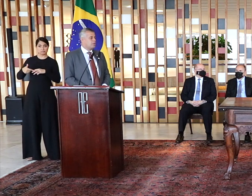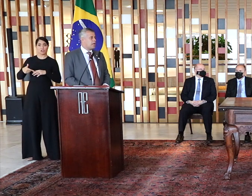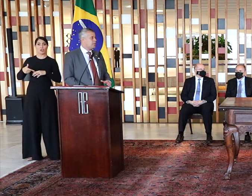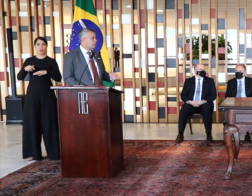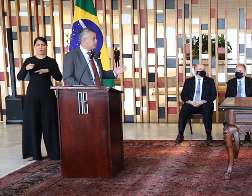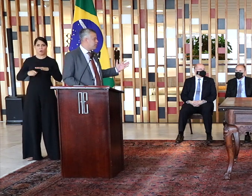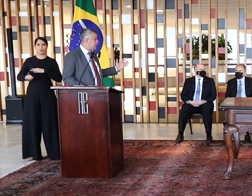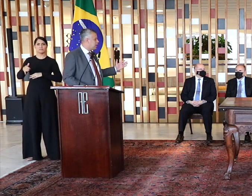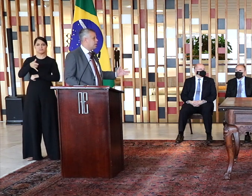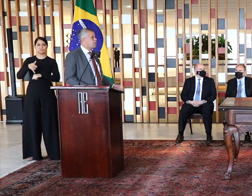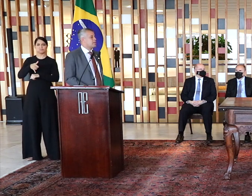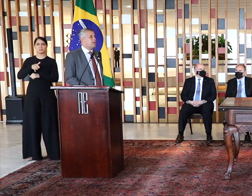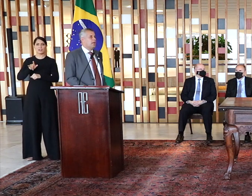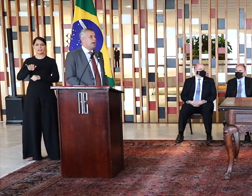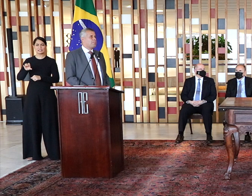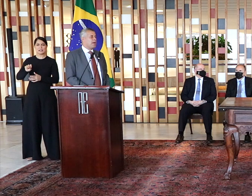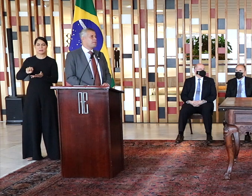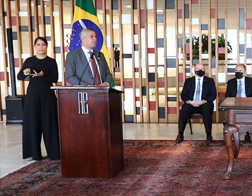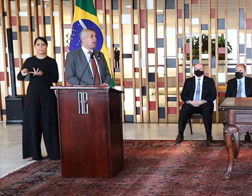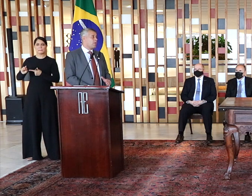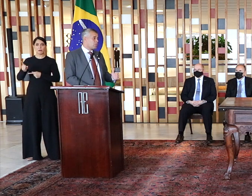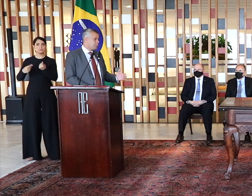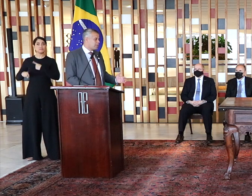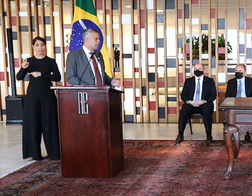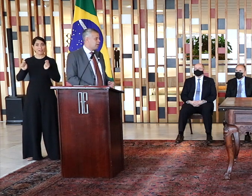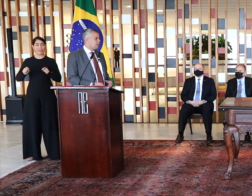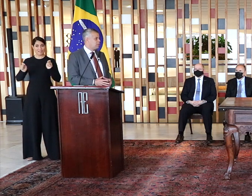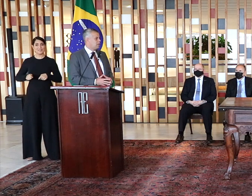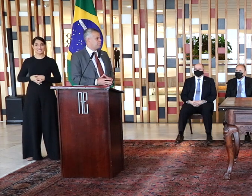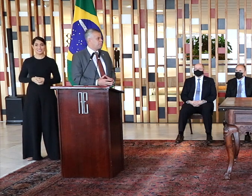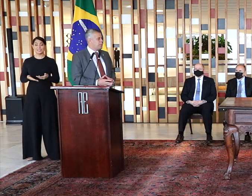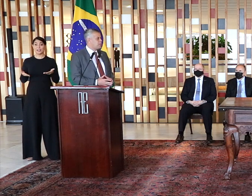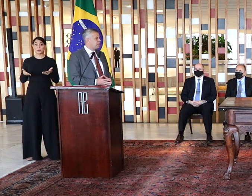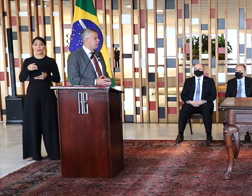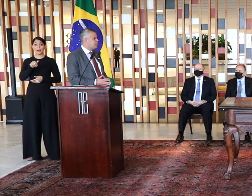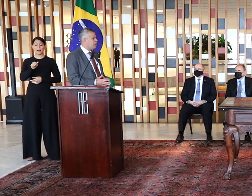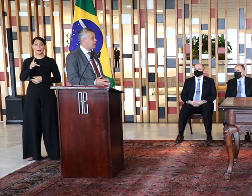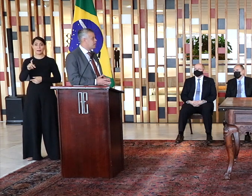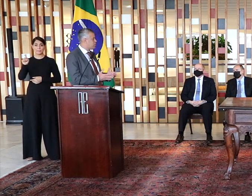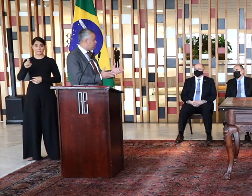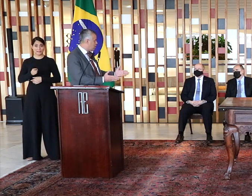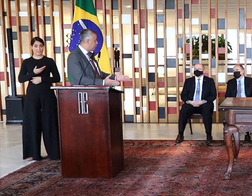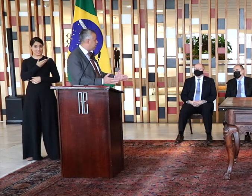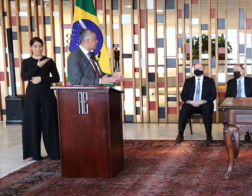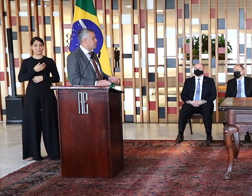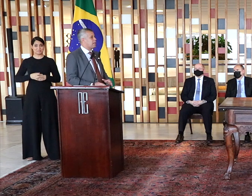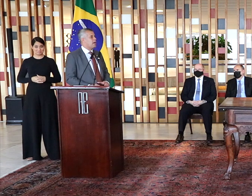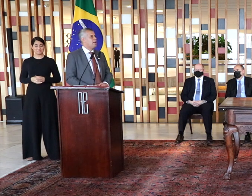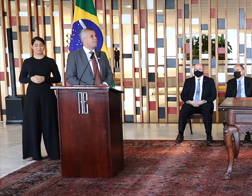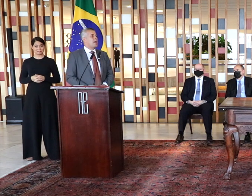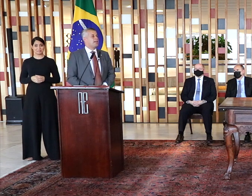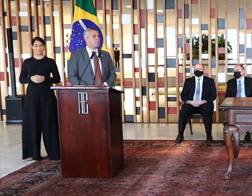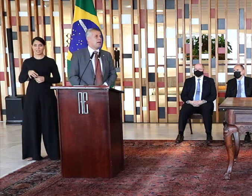janela de oportunidade. E naturalmente tem aqui a nossa Apex, agora com o Pestânio, eu quero me permitir aqui fazer uma referência ao Segovia, que